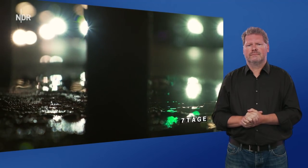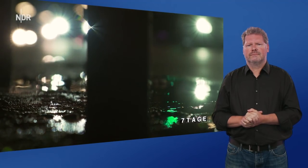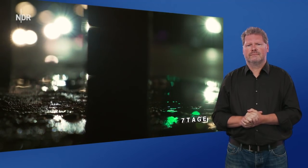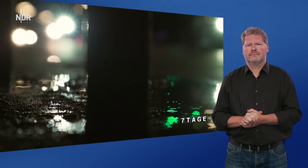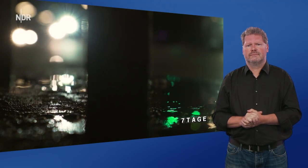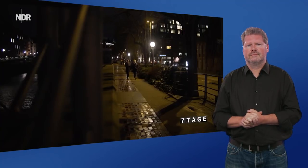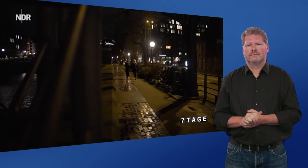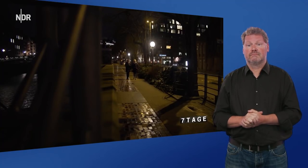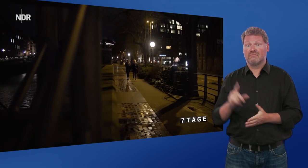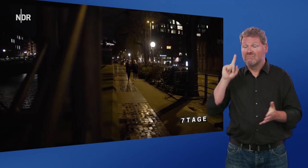Taub sein.